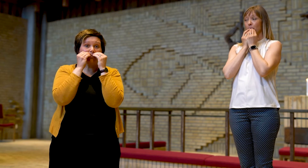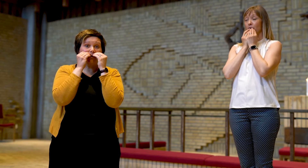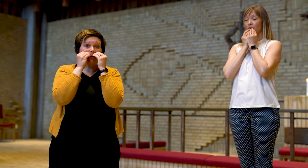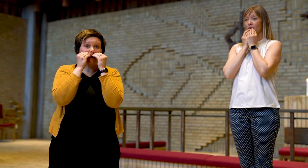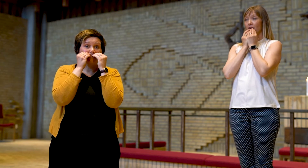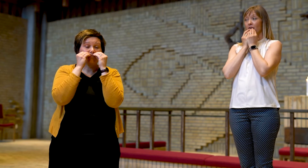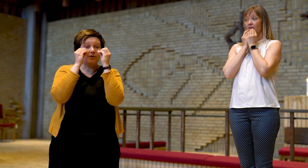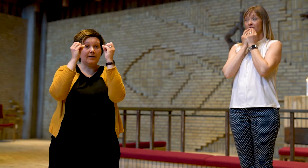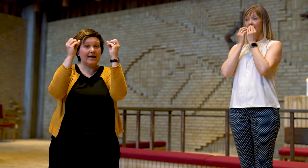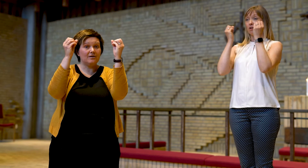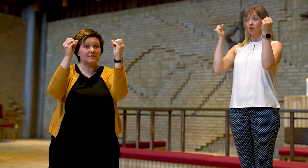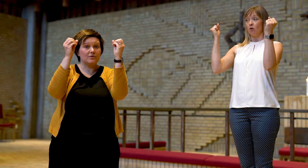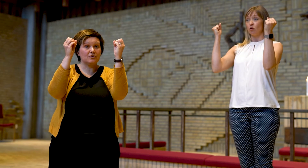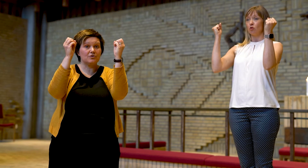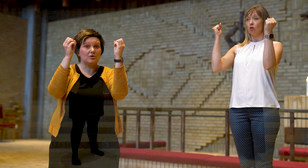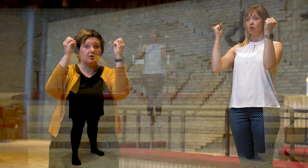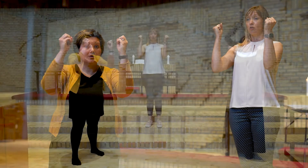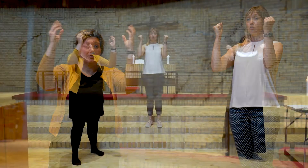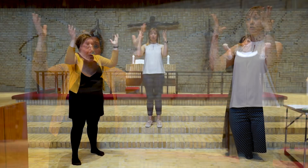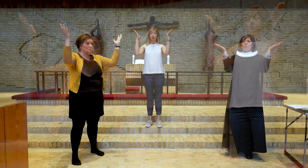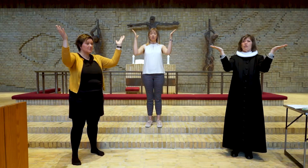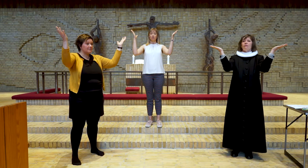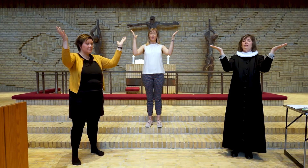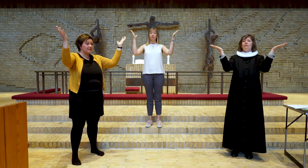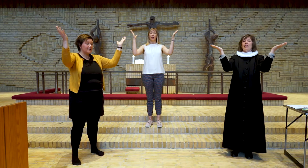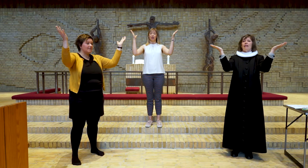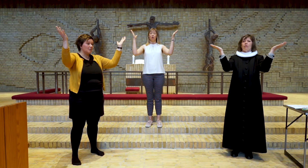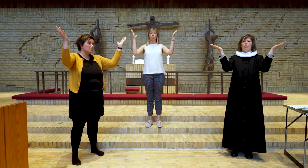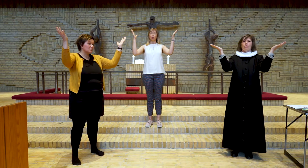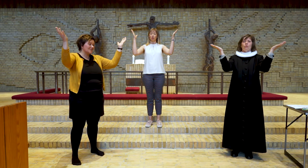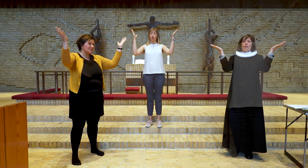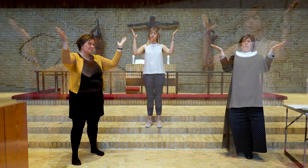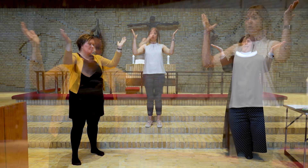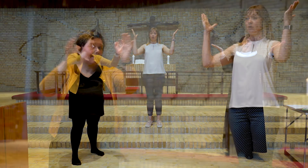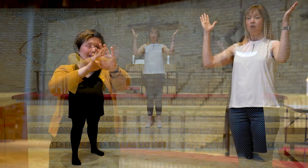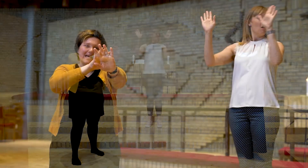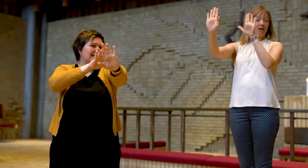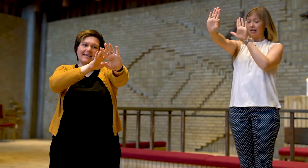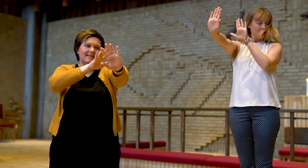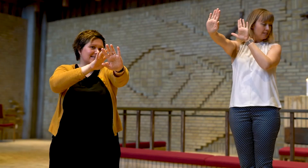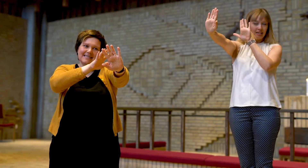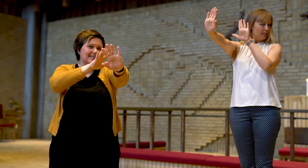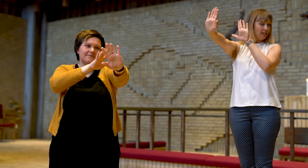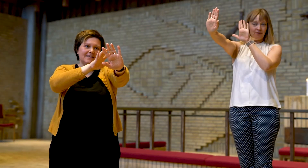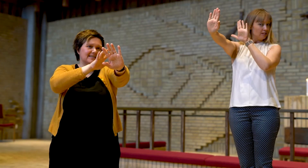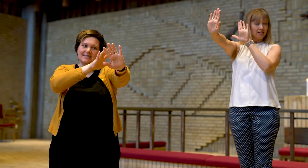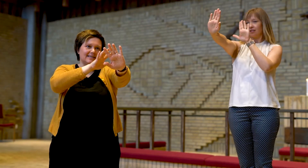brød, og forlad os vores skyld, som også vi forlader vores skyldner. Læd os ikke ind i fristelse,